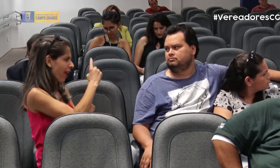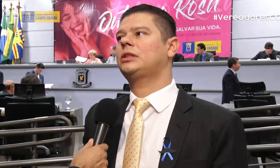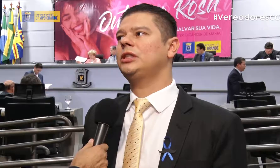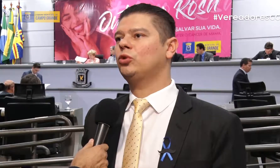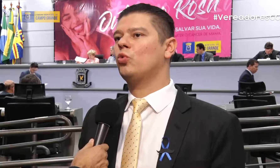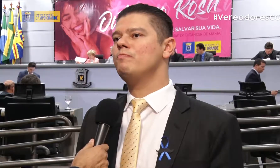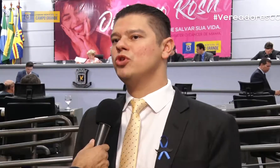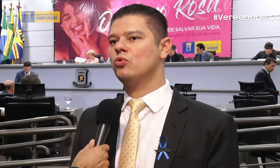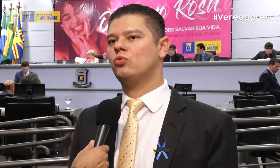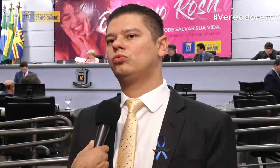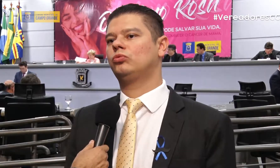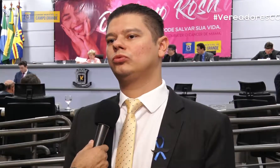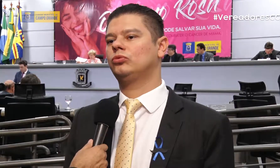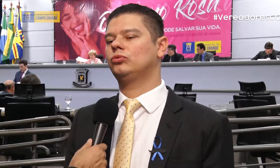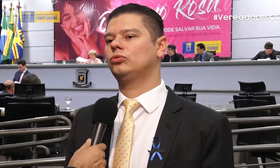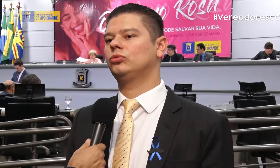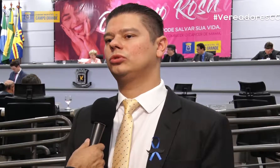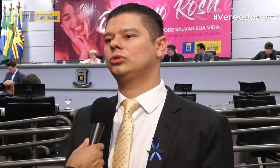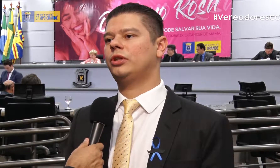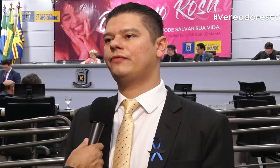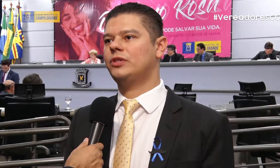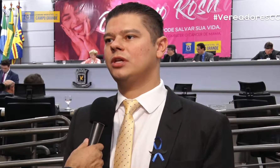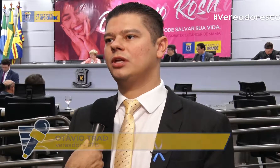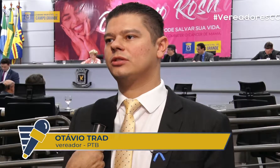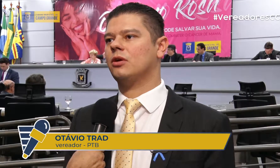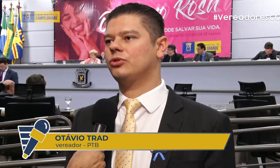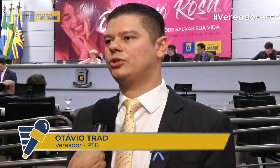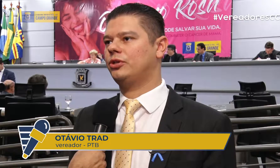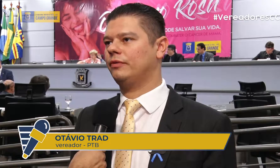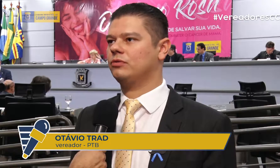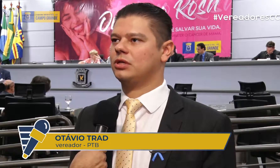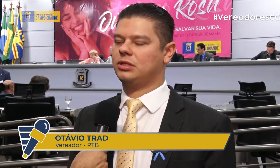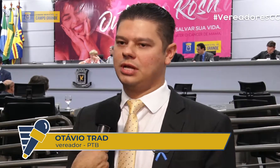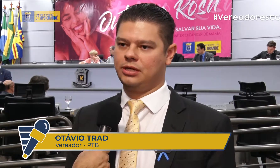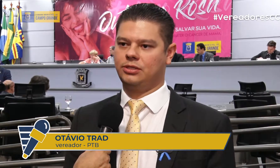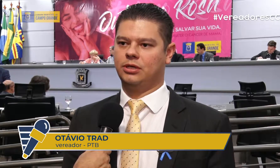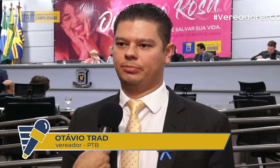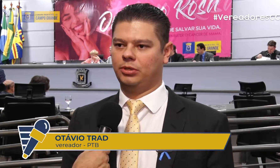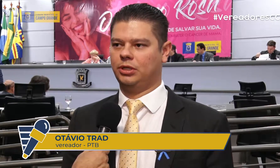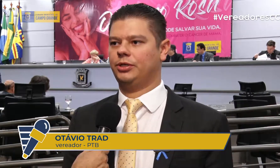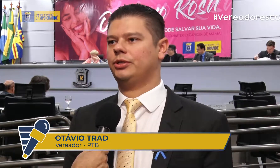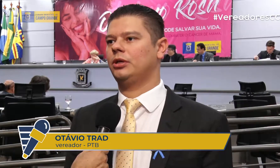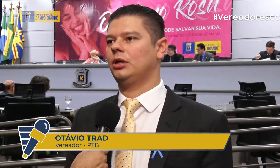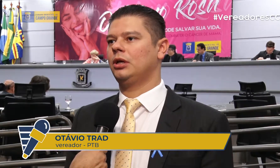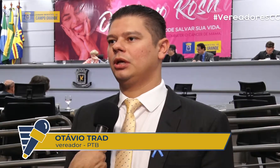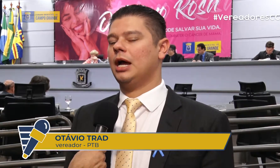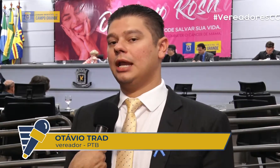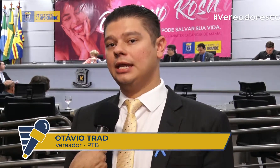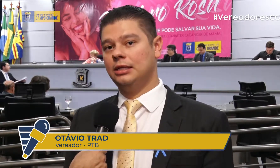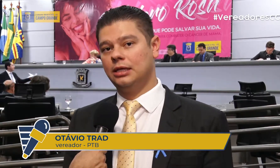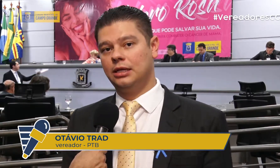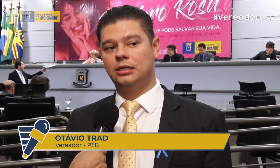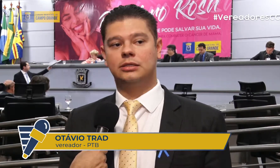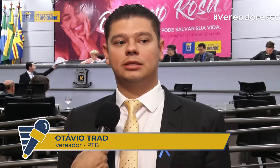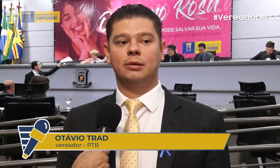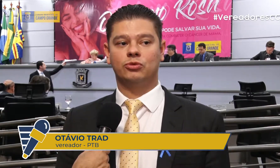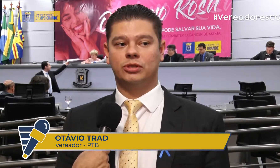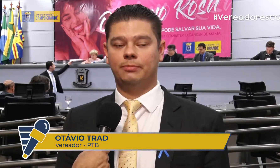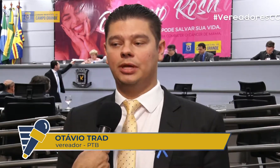5 mil deficientes auditivos na cidade de Campo Grande. Além deles, temos também